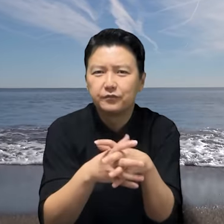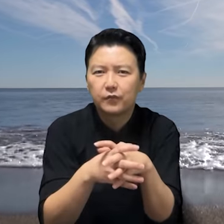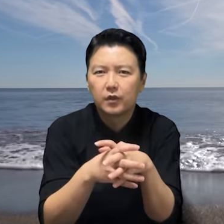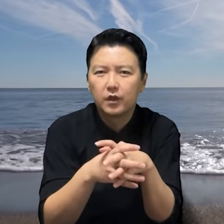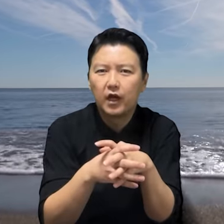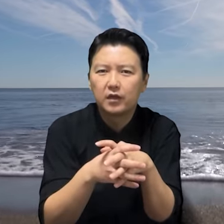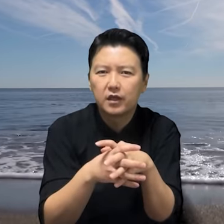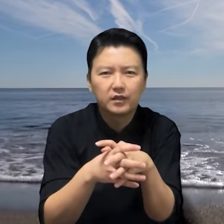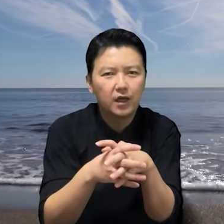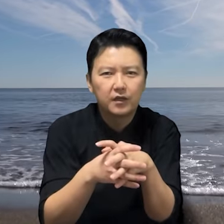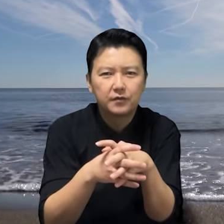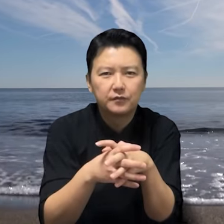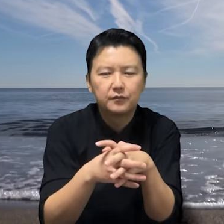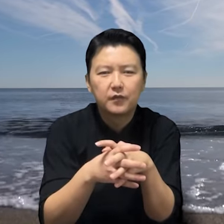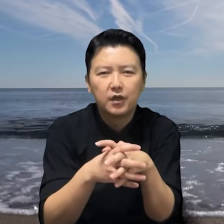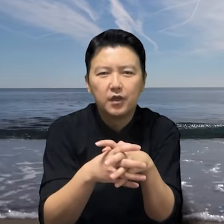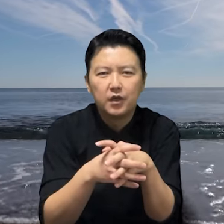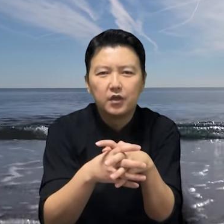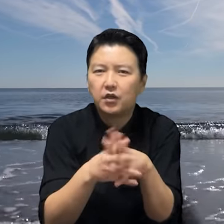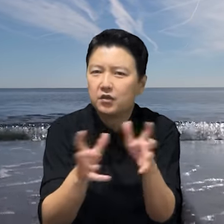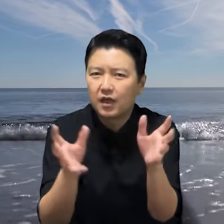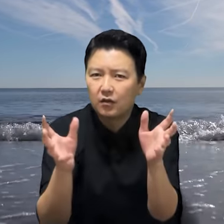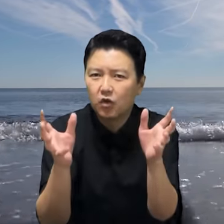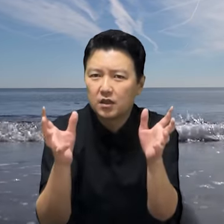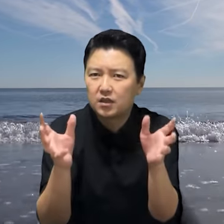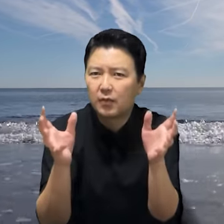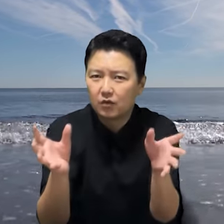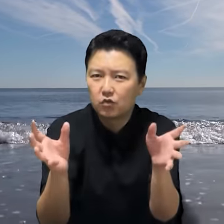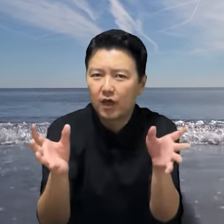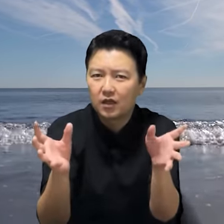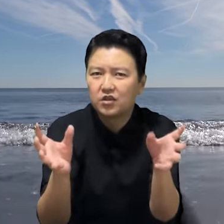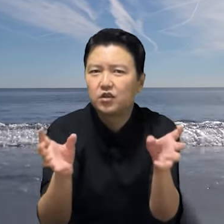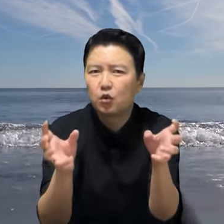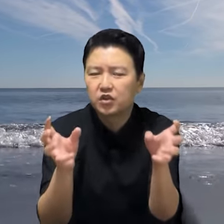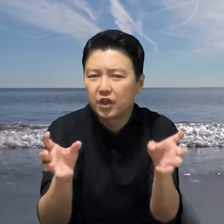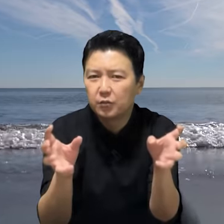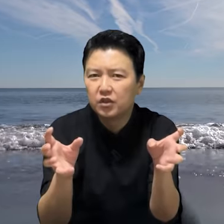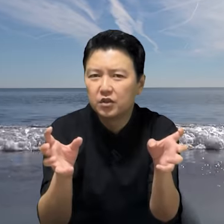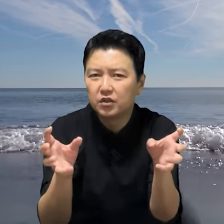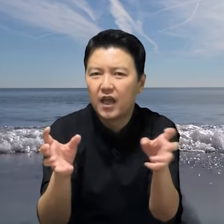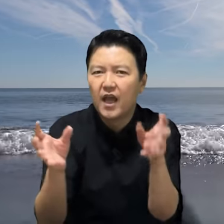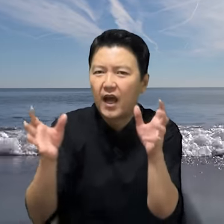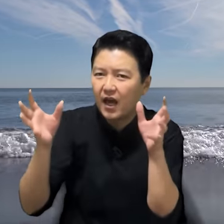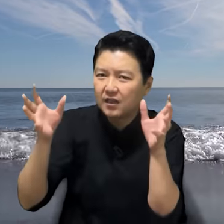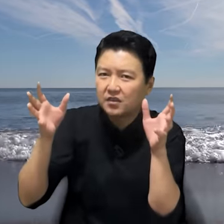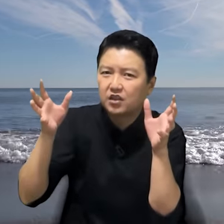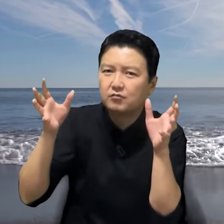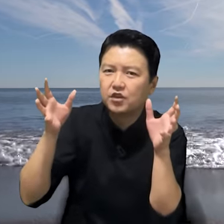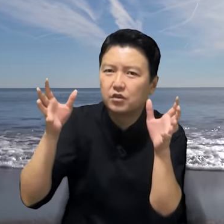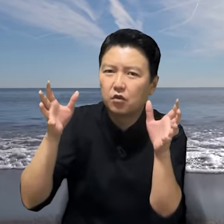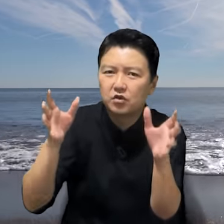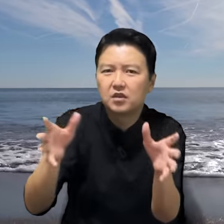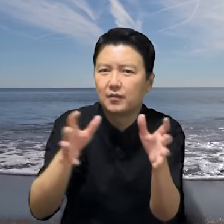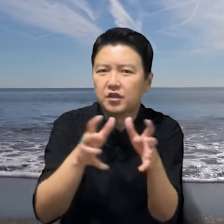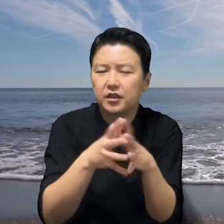야! 가자! 경찰과 그 마누라 그리고 세 명은 한 침실로 들어갑니다.